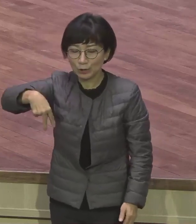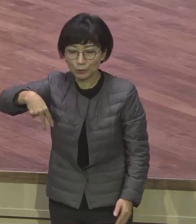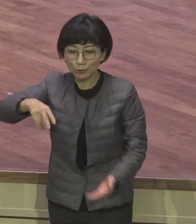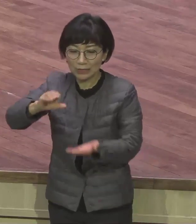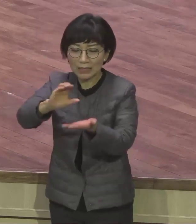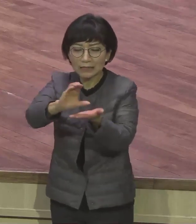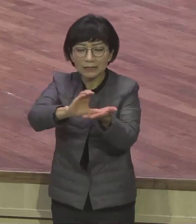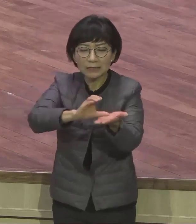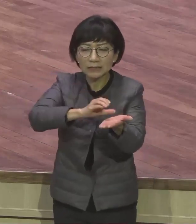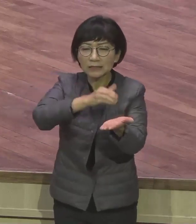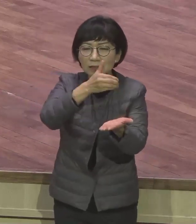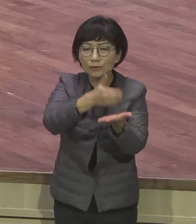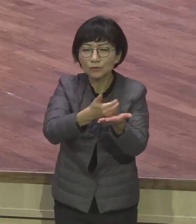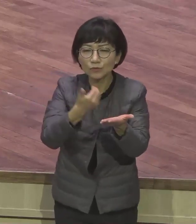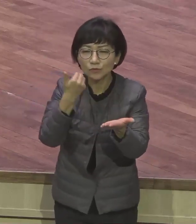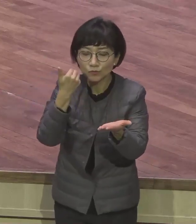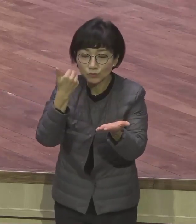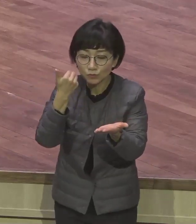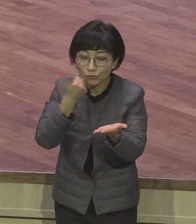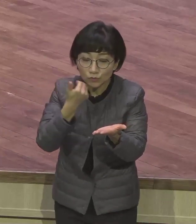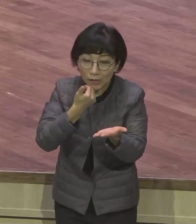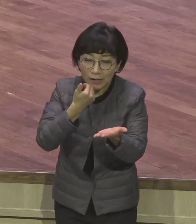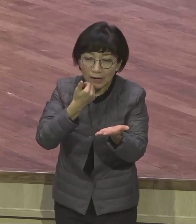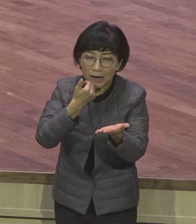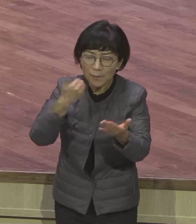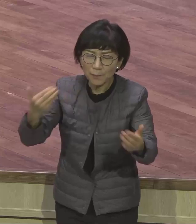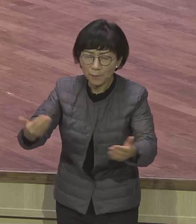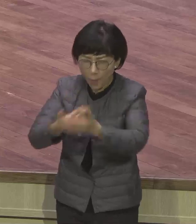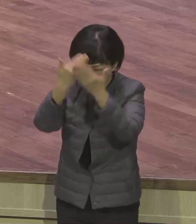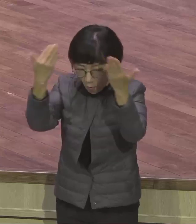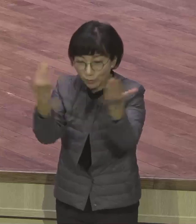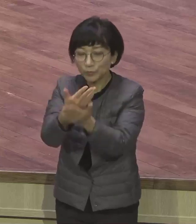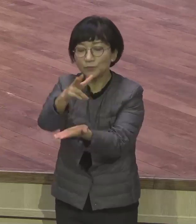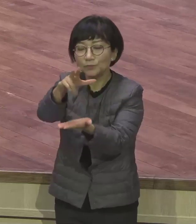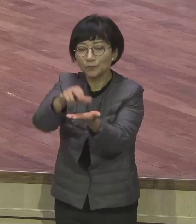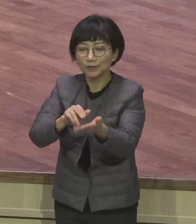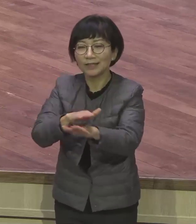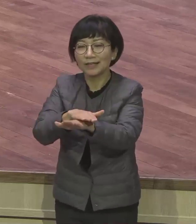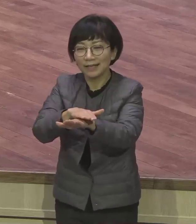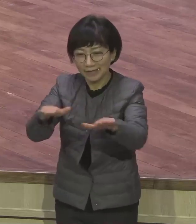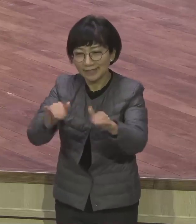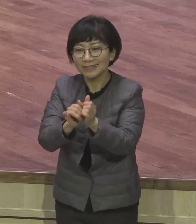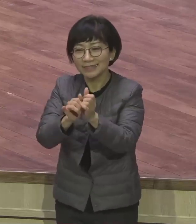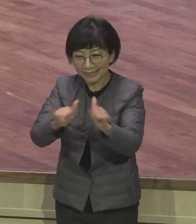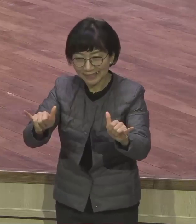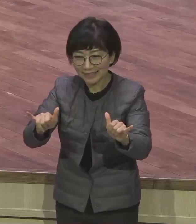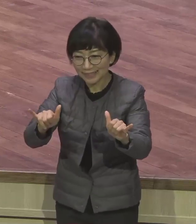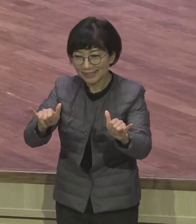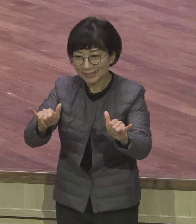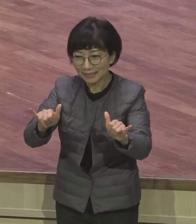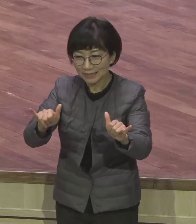만유시의 말은 예수 그리스도는 모든 문제 해결자다 그 말이에요 모든 것 대신다